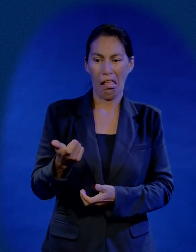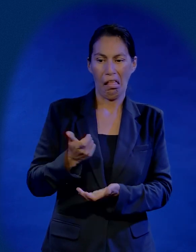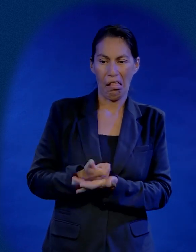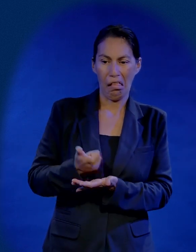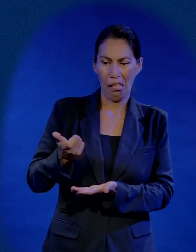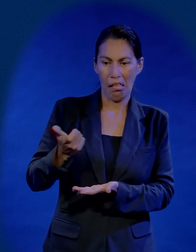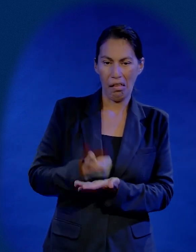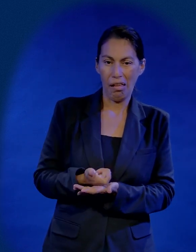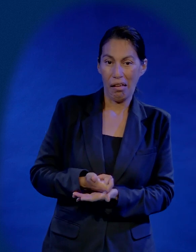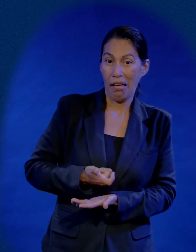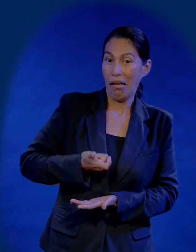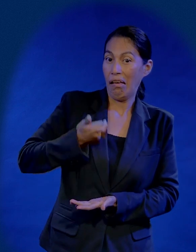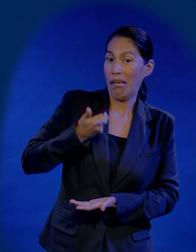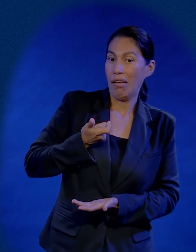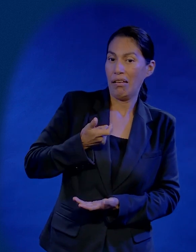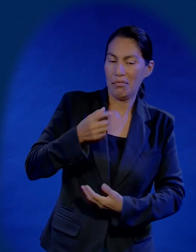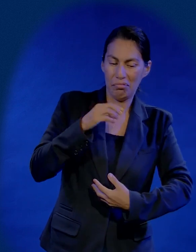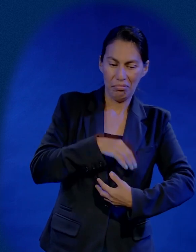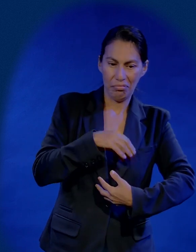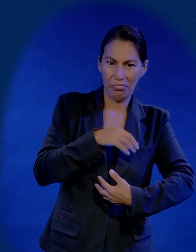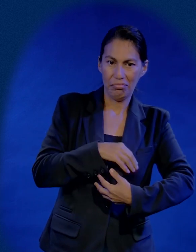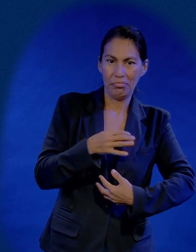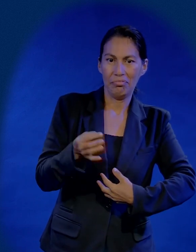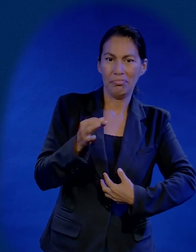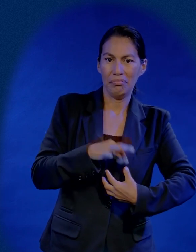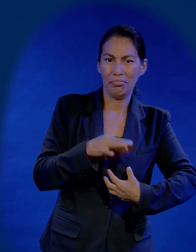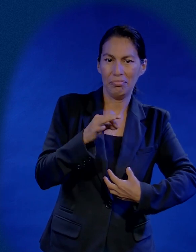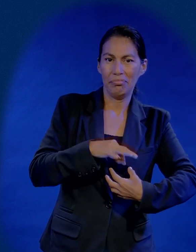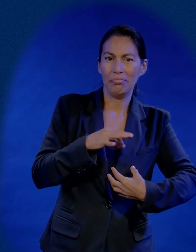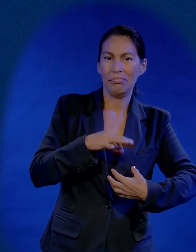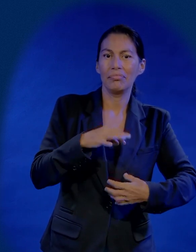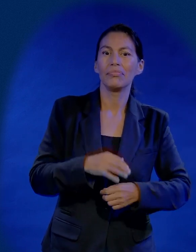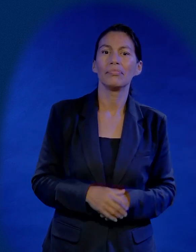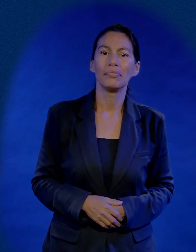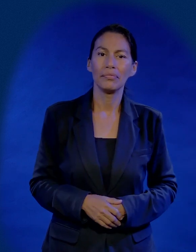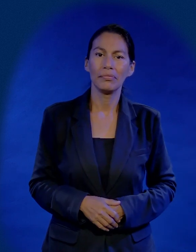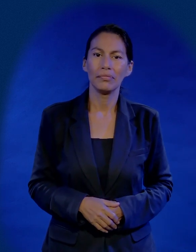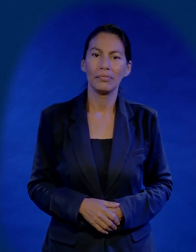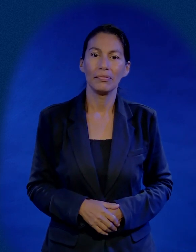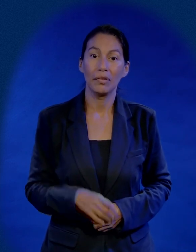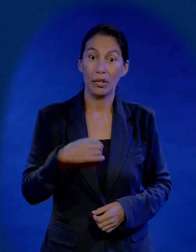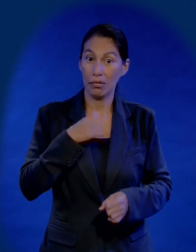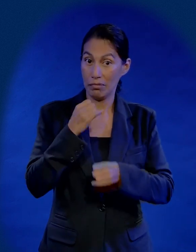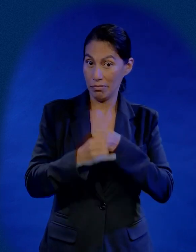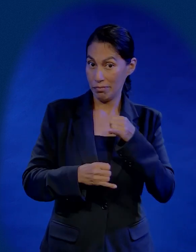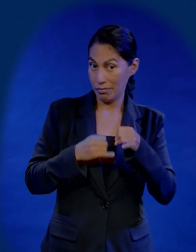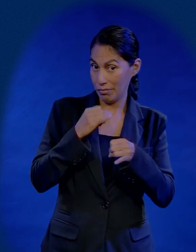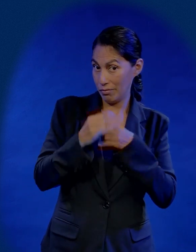Cobraría grandes cantidades de dinero y me internacionalizaría